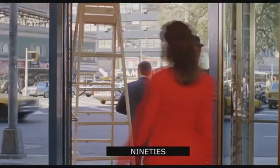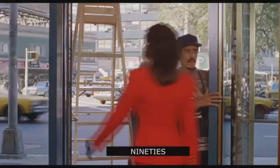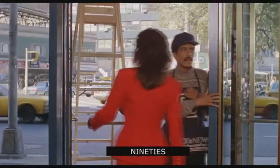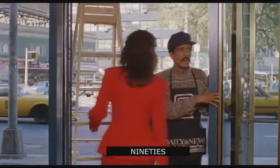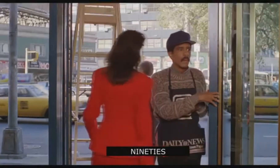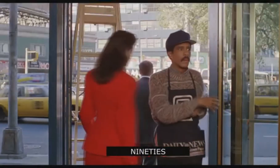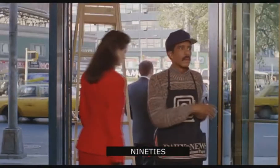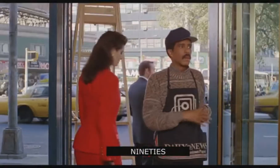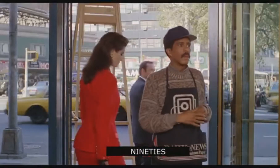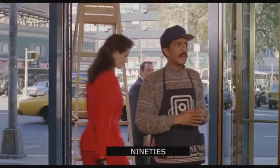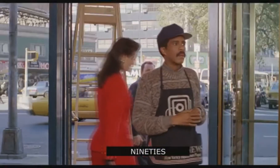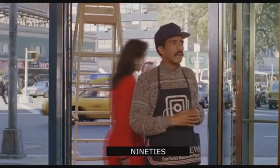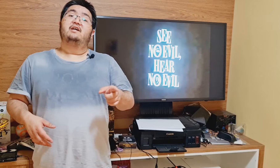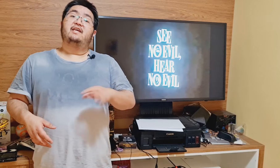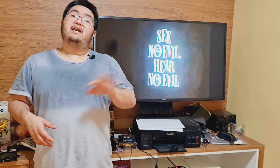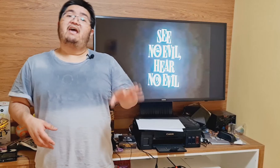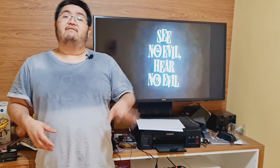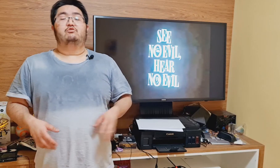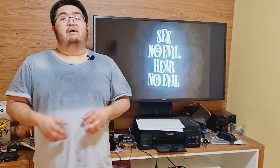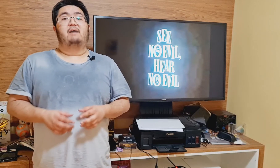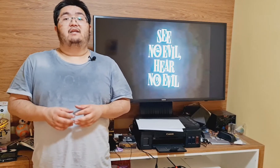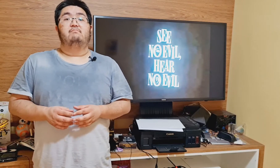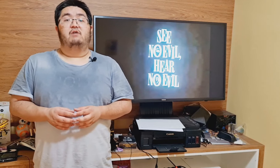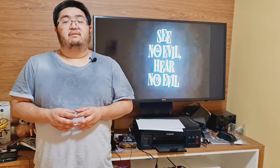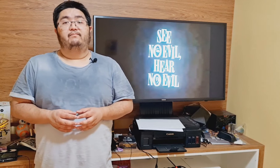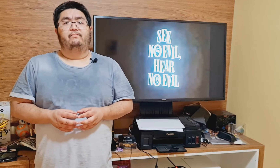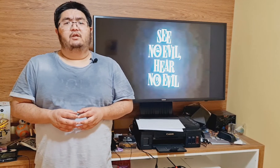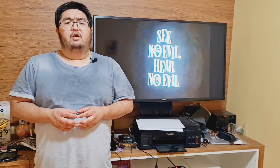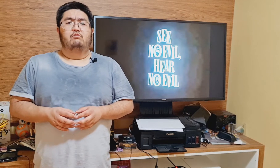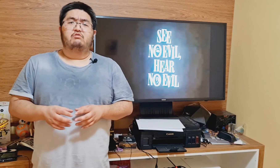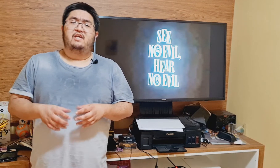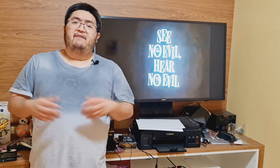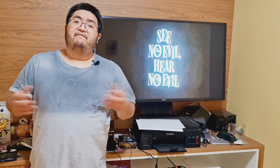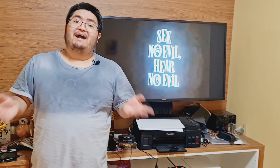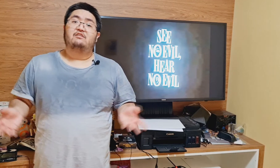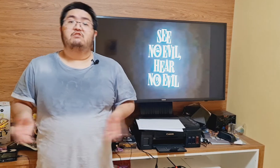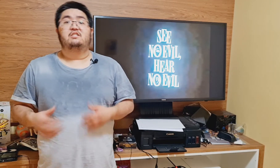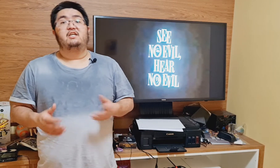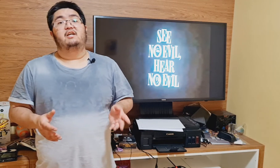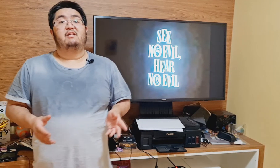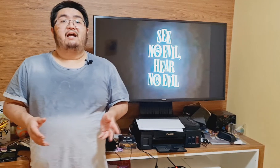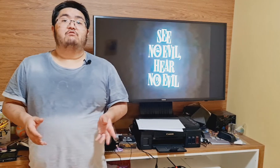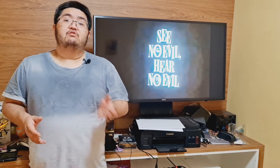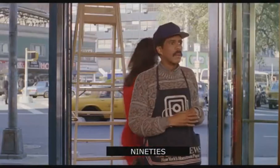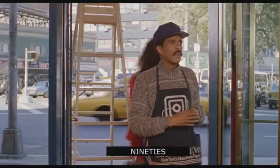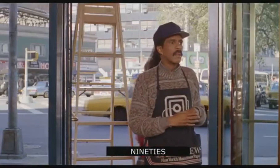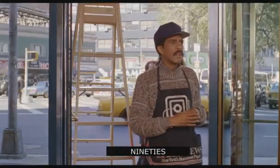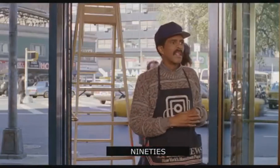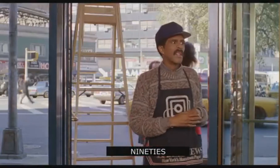por um tiro, por uma mulher que leva sua mala embora. Tudo seria fácil de ser incriminado se não fosse o fato de